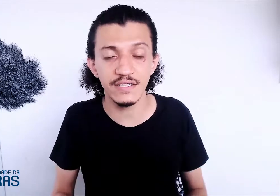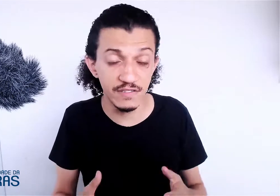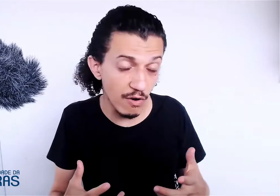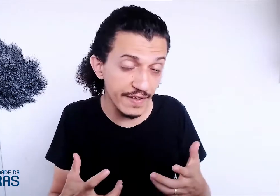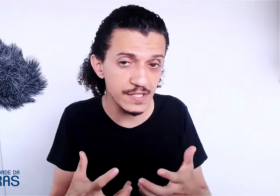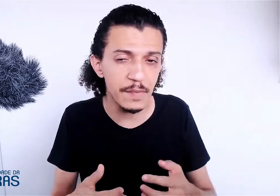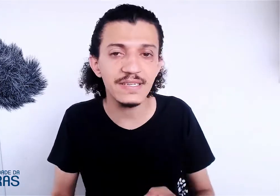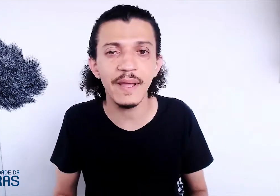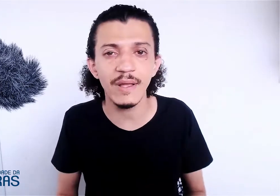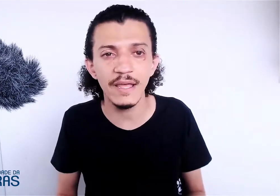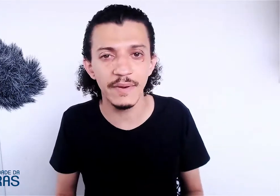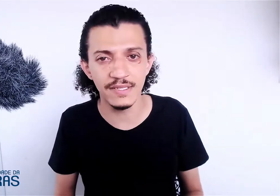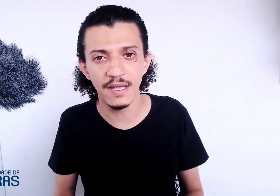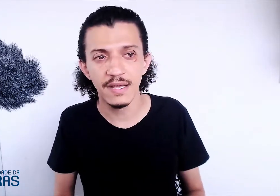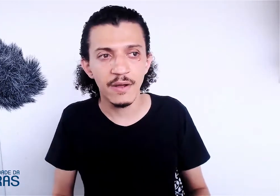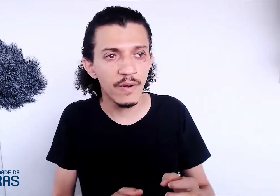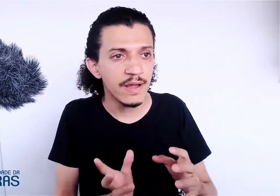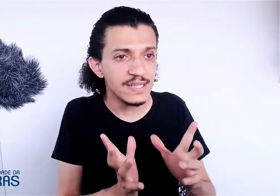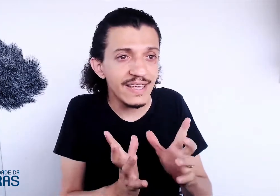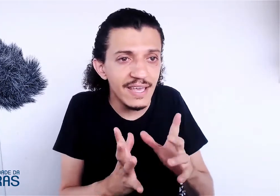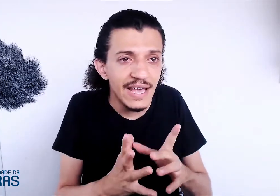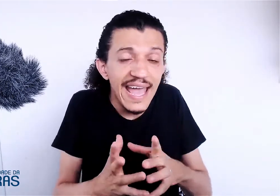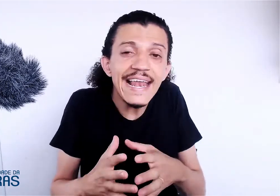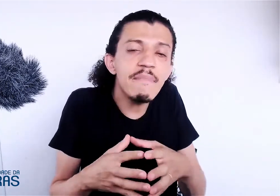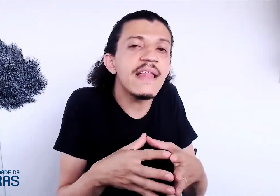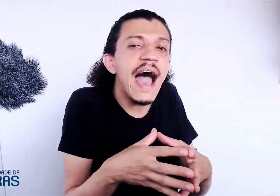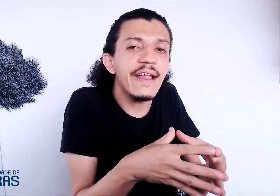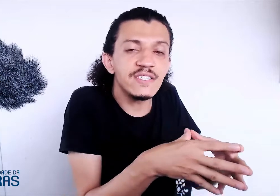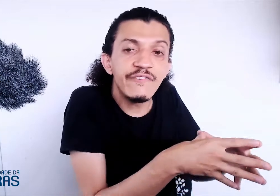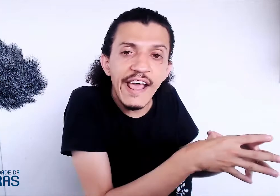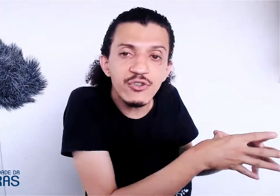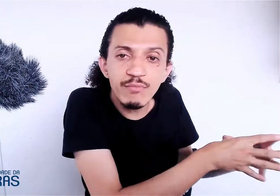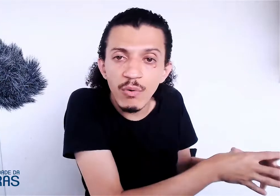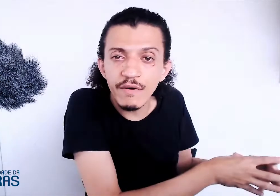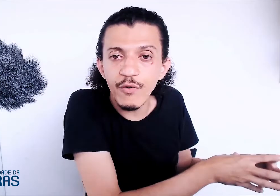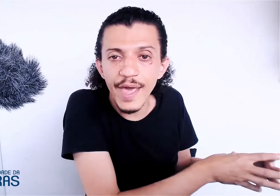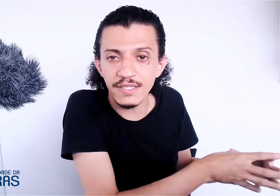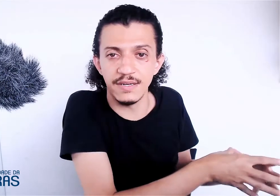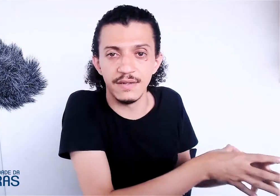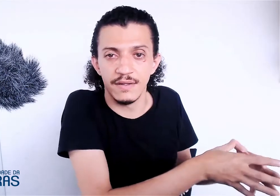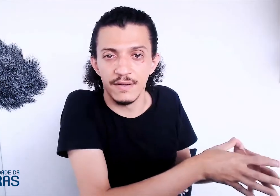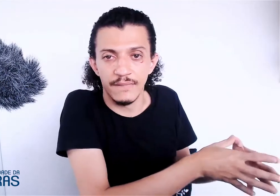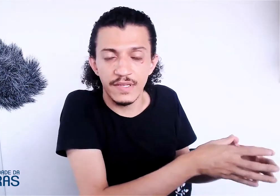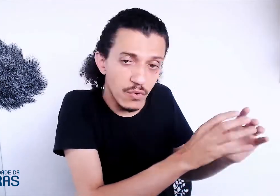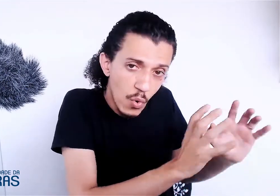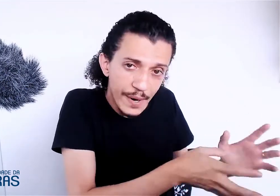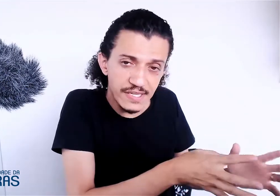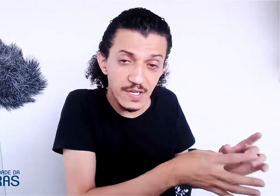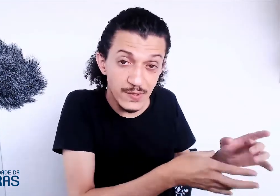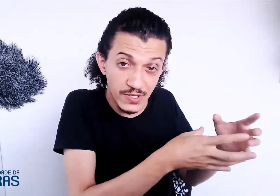desenvolvendo esse pensamento em Libras. Então, você tem que eliminar esses freios de mão da fluência, que são coisas que as pessoas